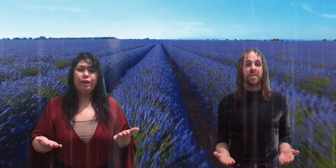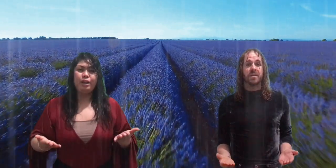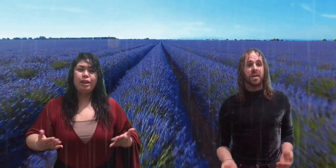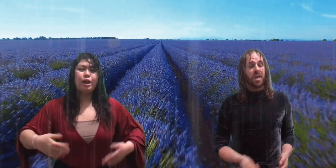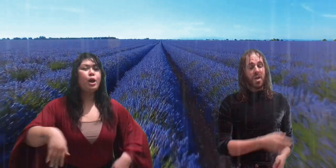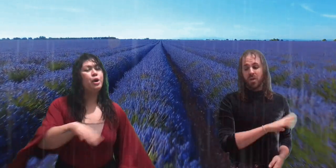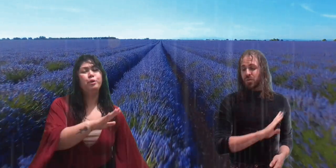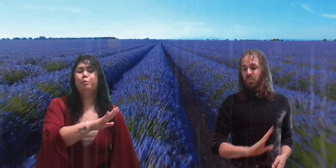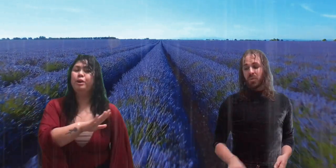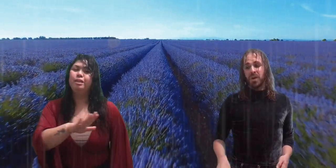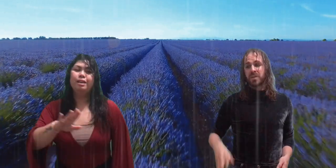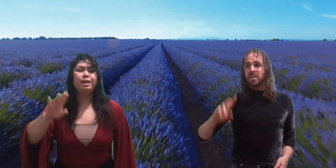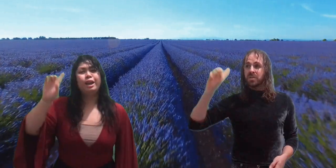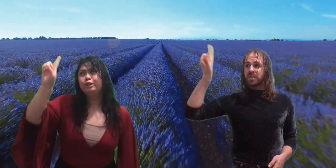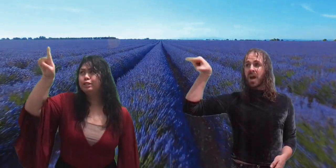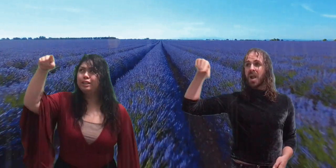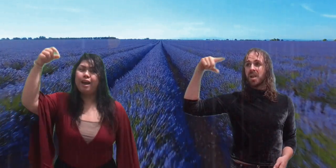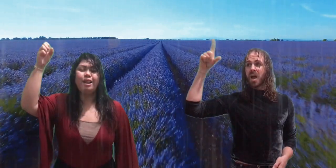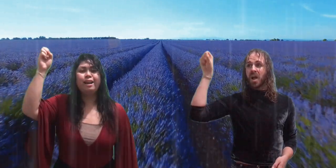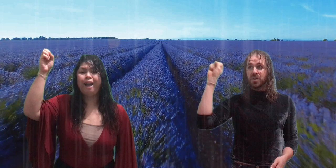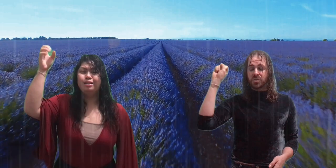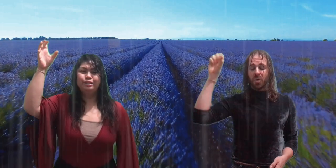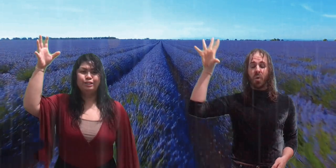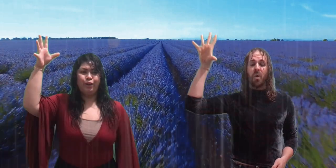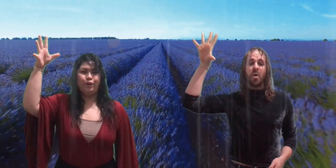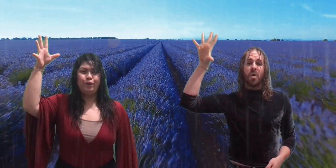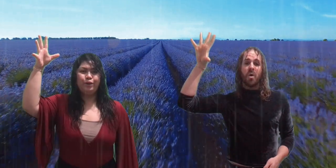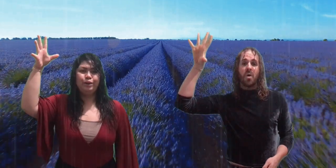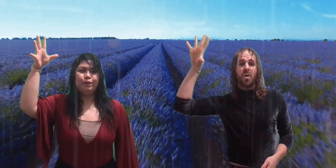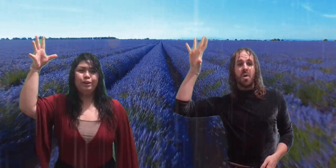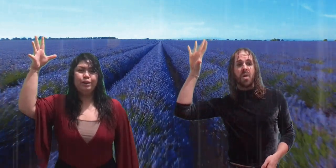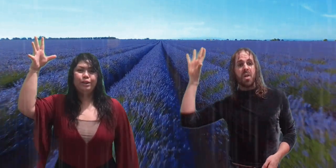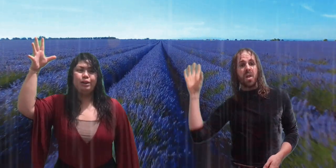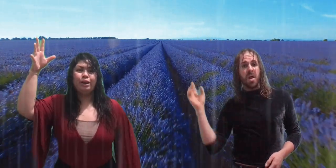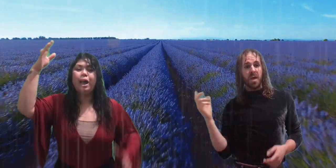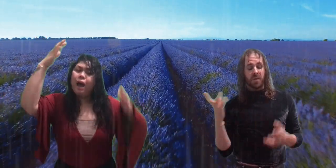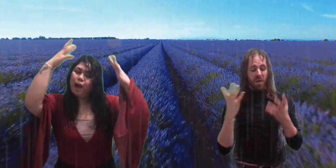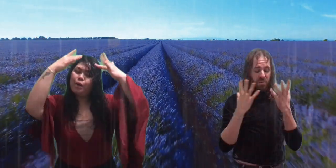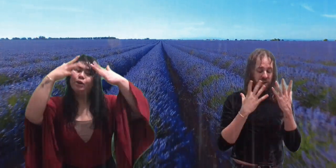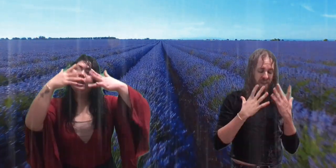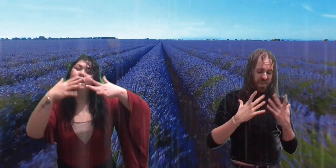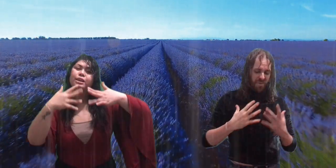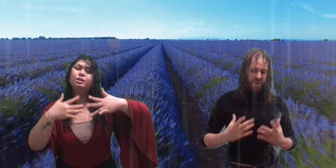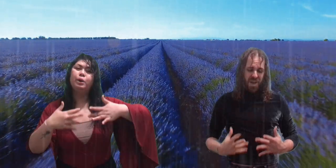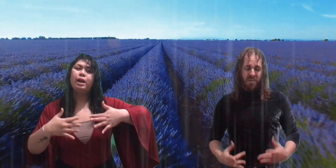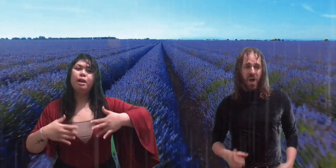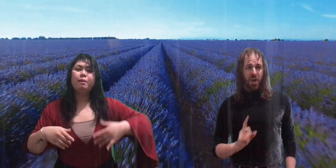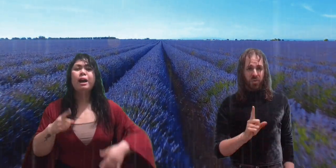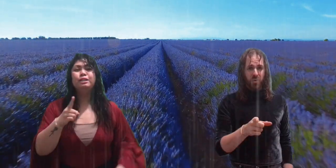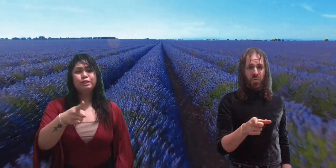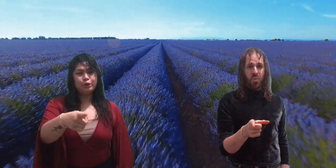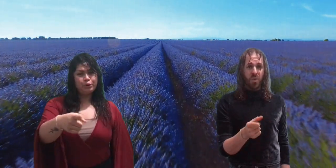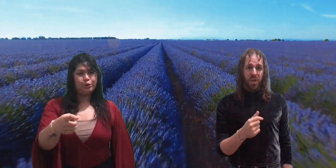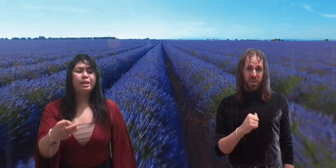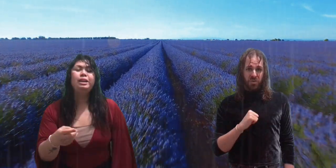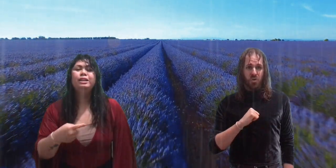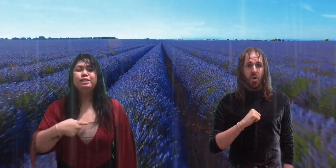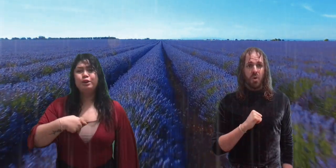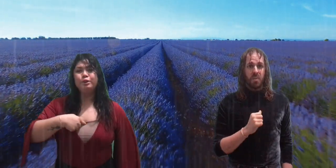Puede que no salga el sol Aunque llueva tú y yo